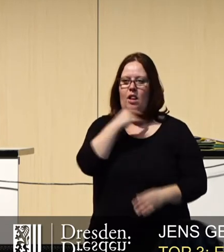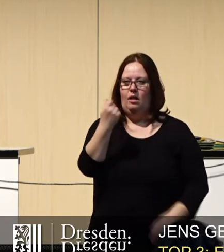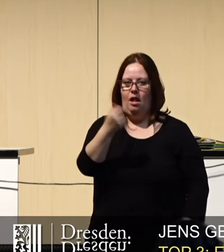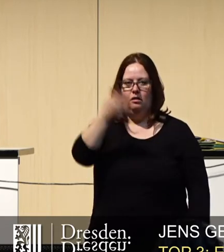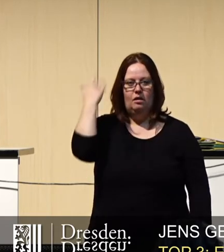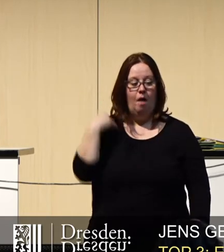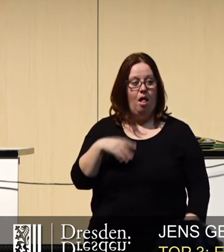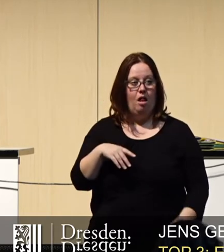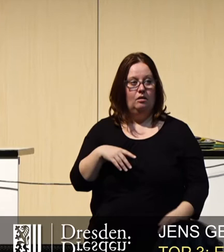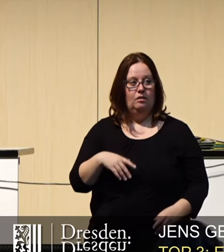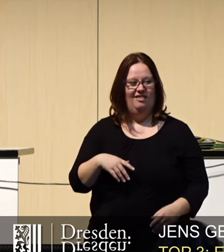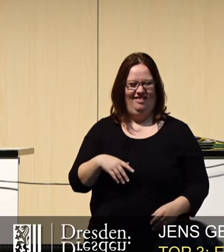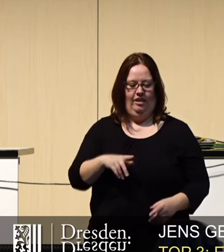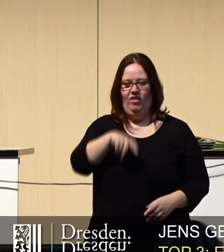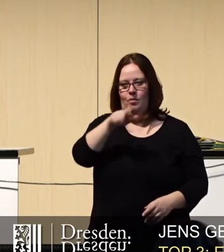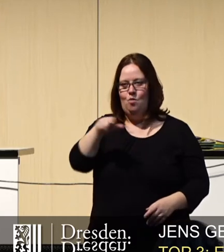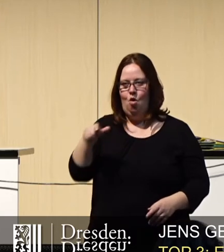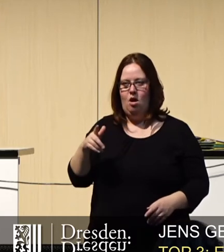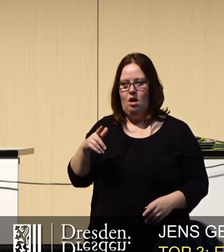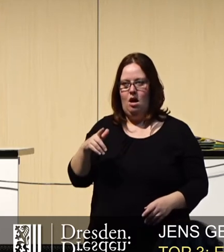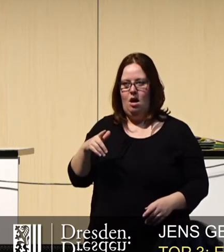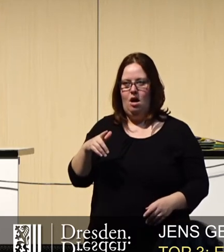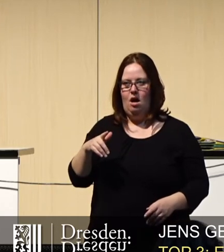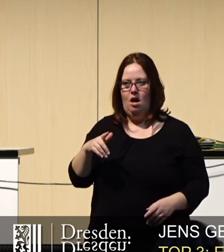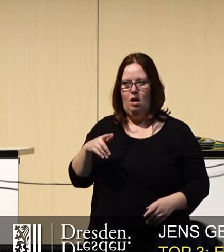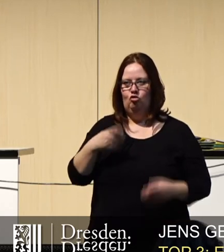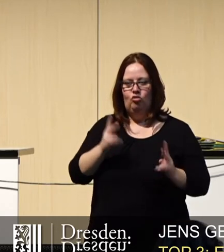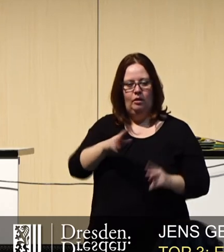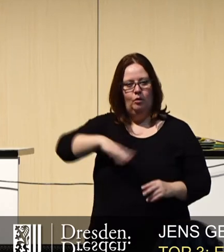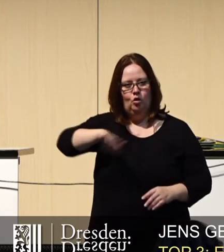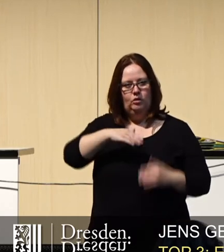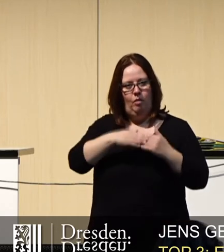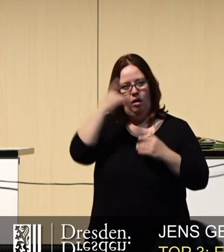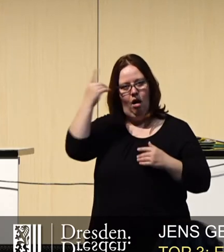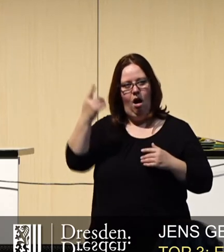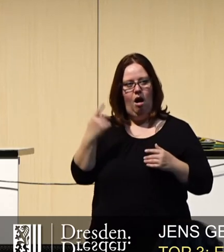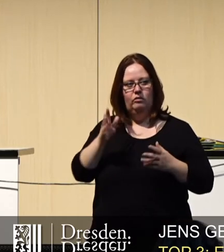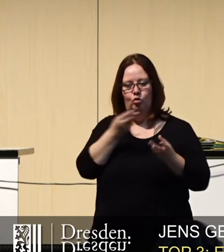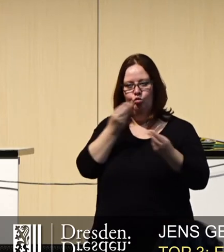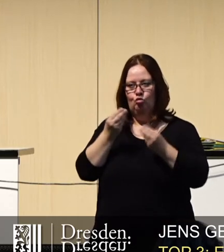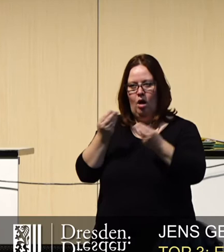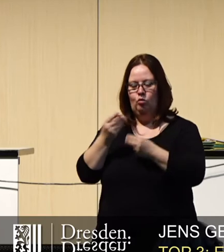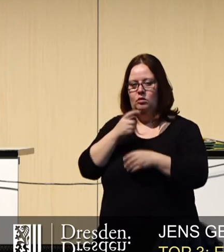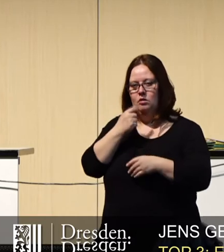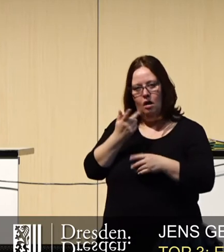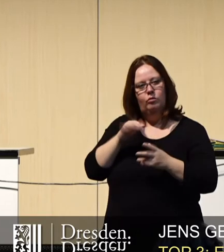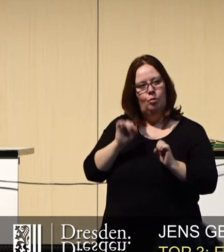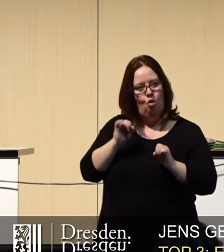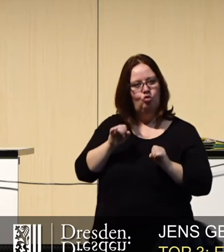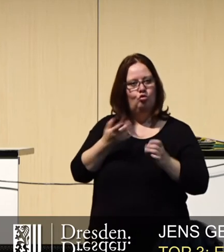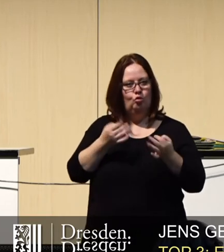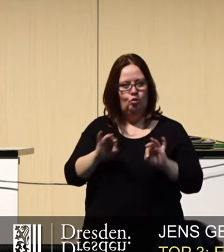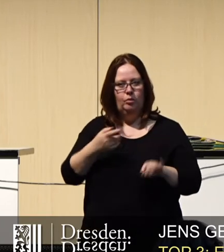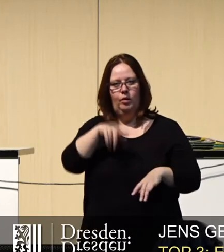damals in allen Bürger-Stadtbezirksbeiratsveranstaltungen gesprochen, haben gesagt, das kann man sehr